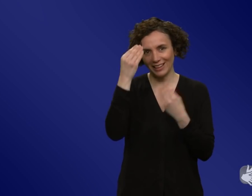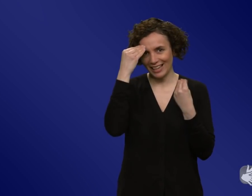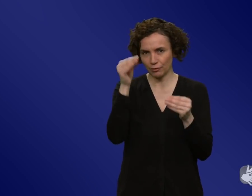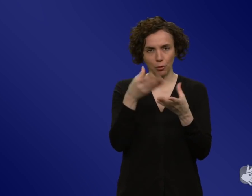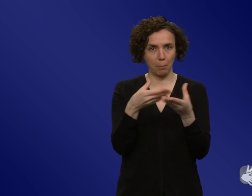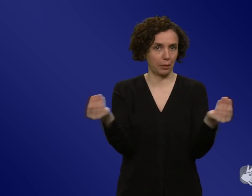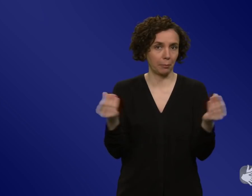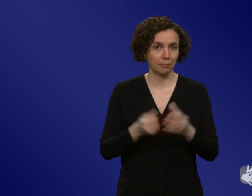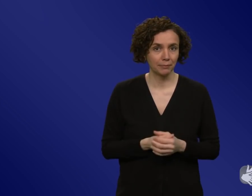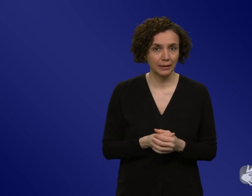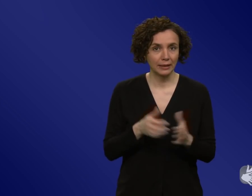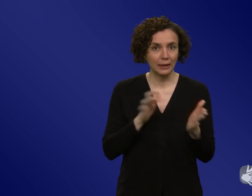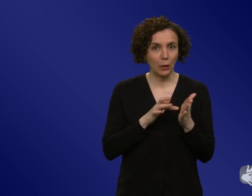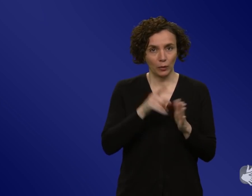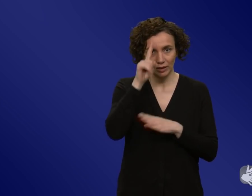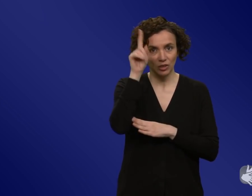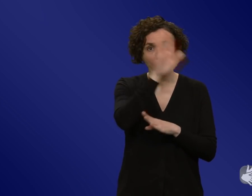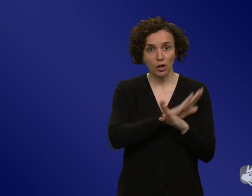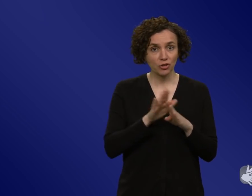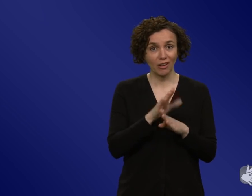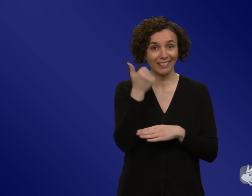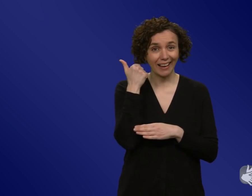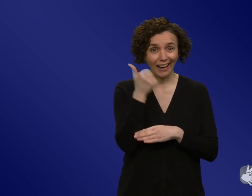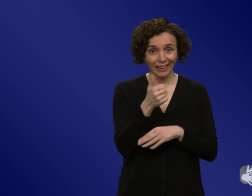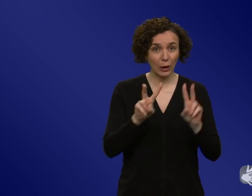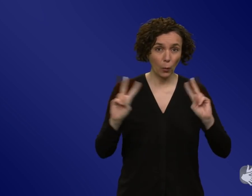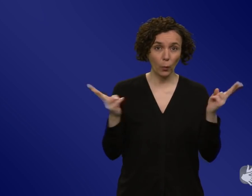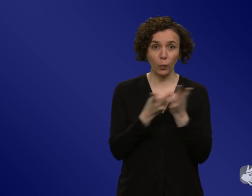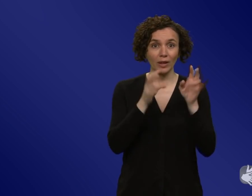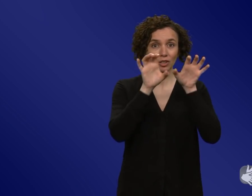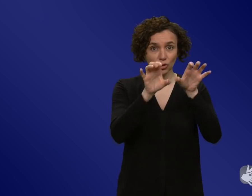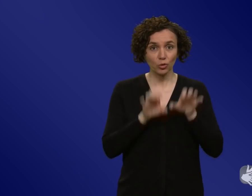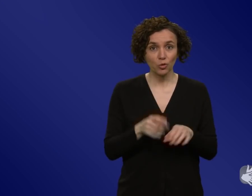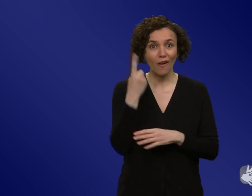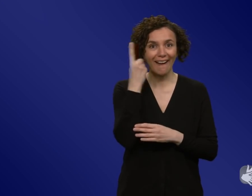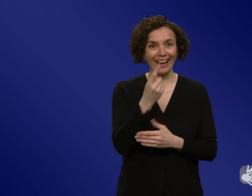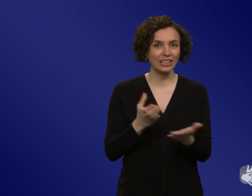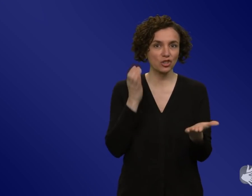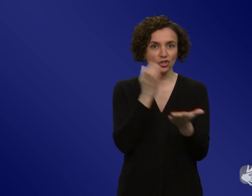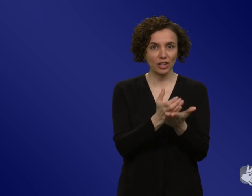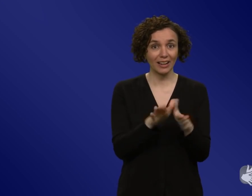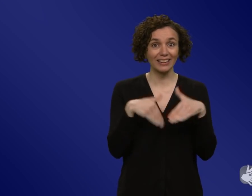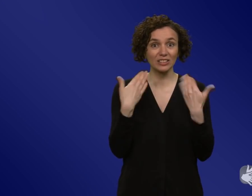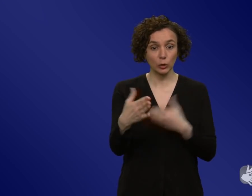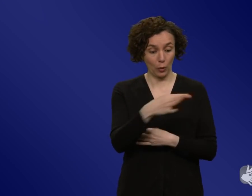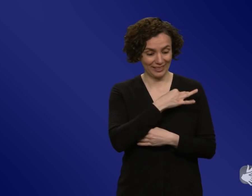in Deutschland eine Struktur haben, eine Stelle, die diese Gesundheitskommunikation in ihrer Komplexität aber